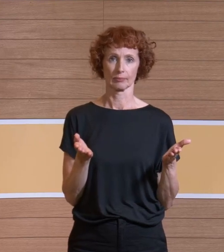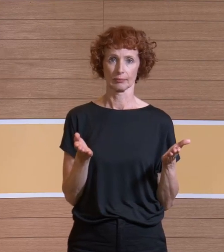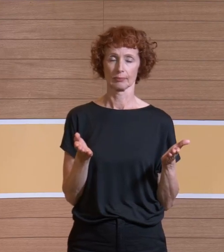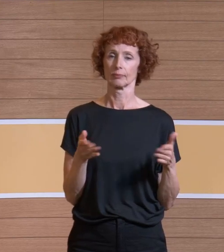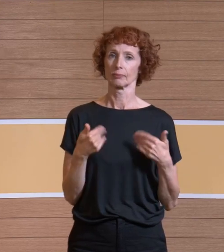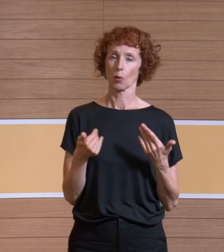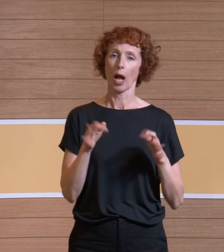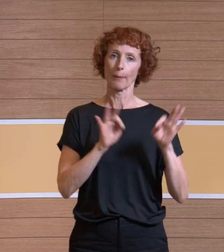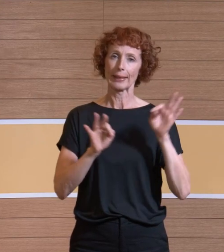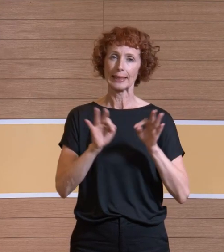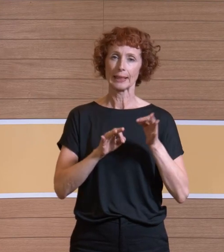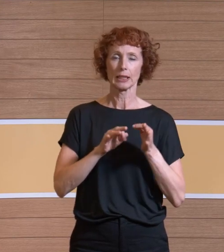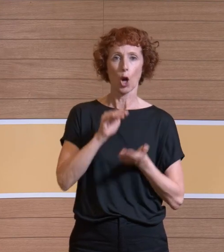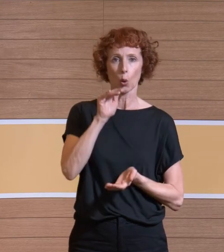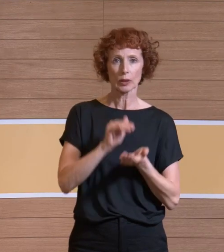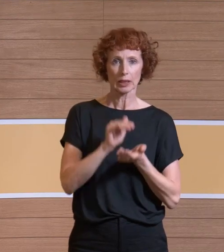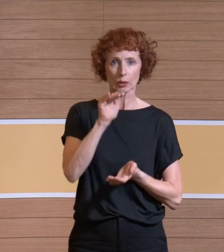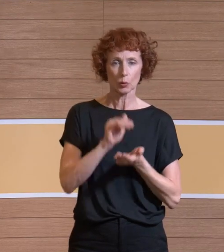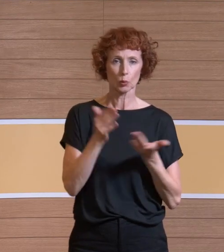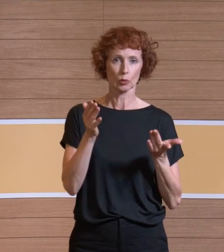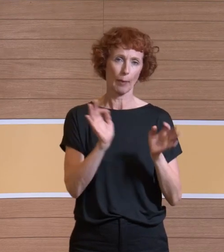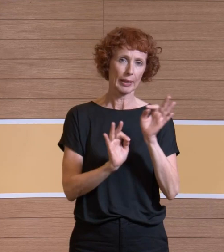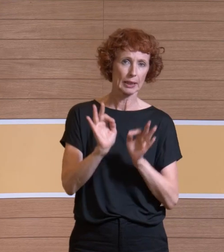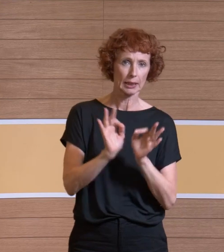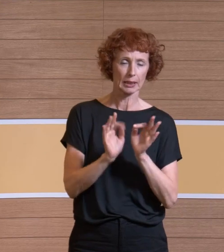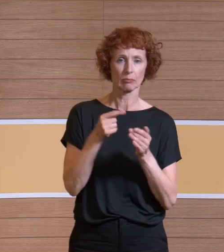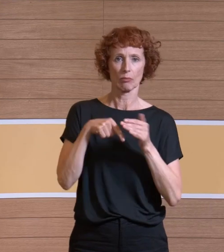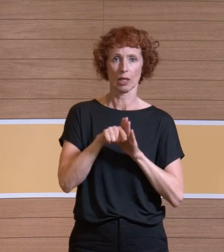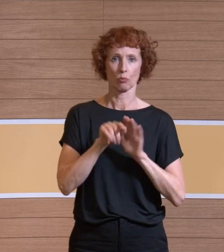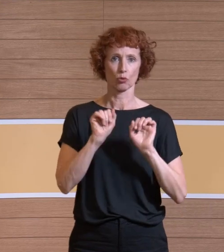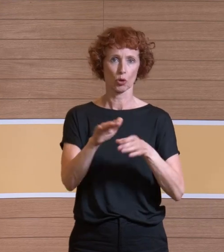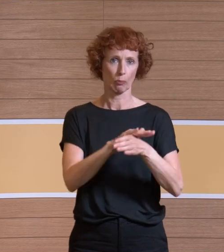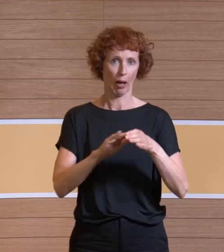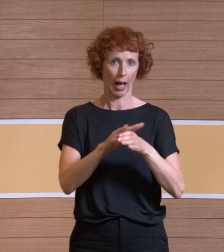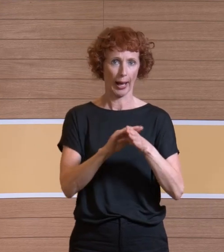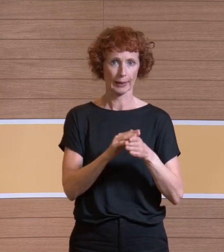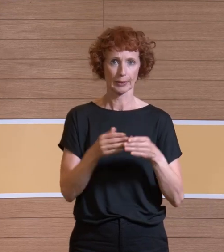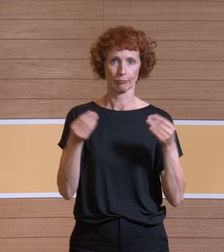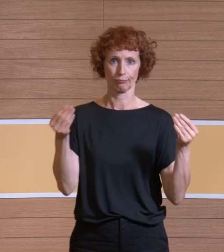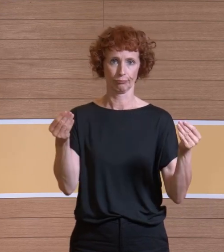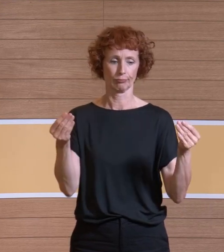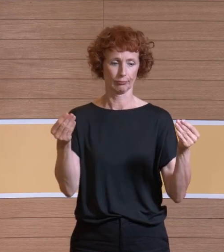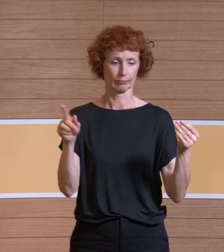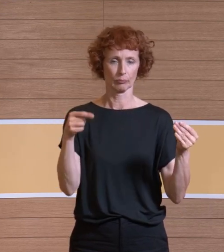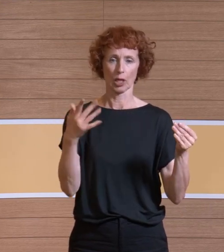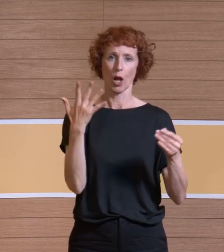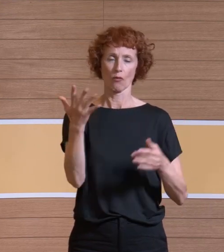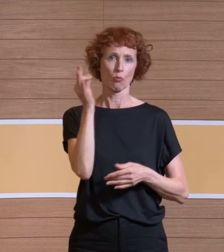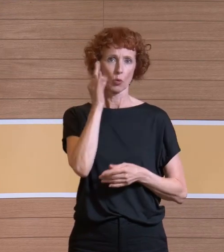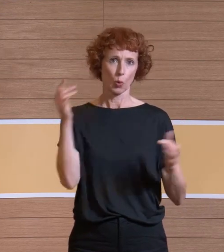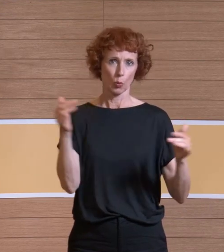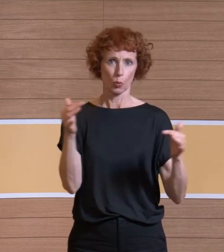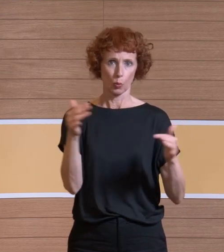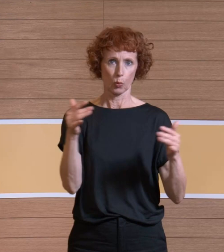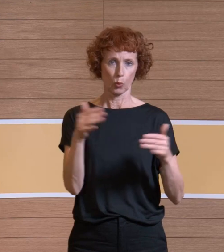Partikelkonzentration bzw. die Partikel im Schutzbereich reingegeben. Auch wieder für fünf Minuten haben wir den